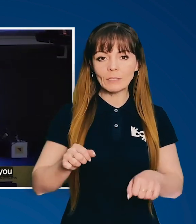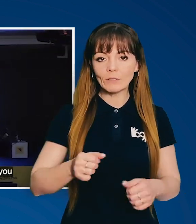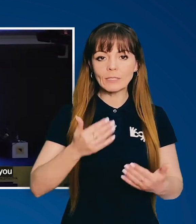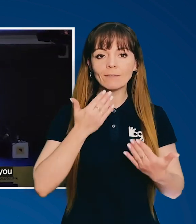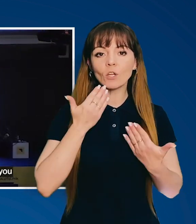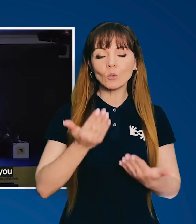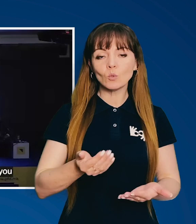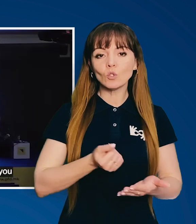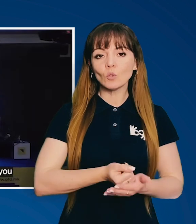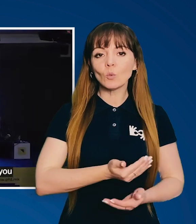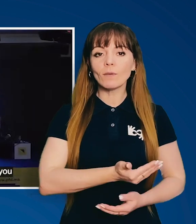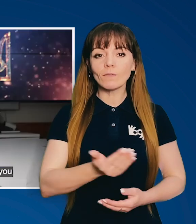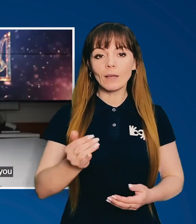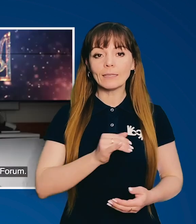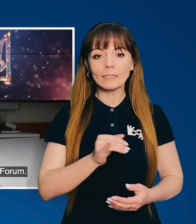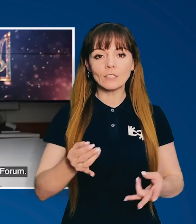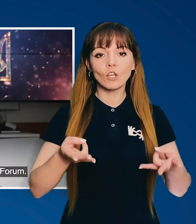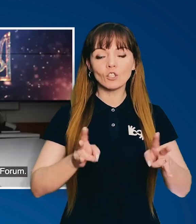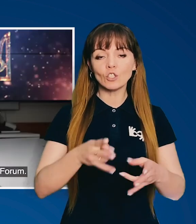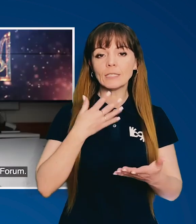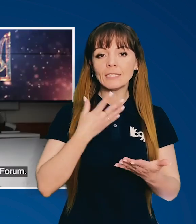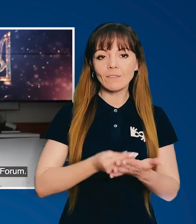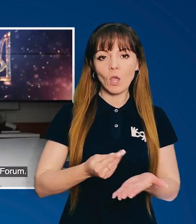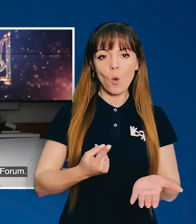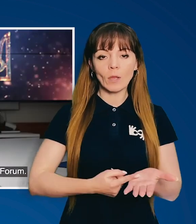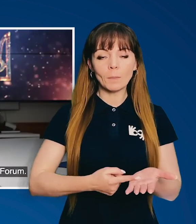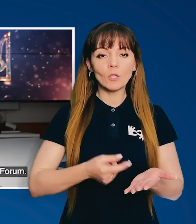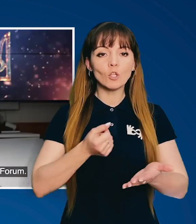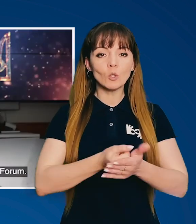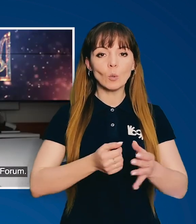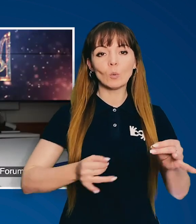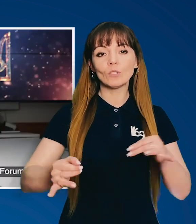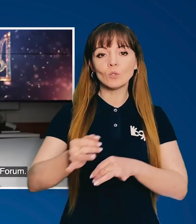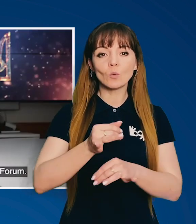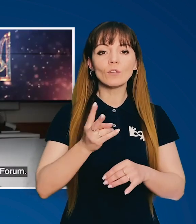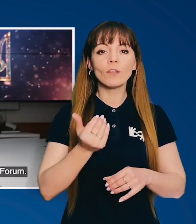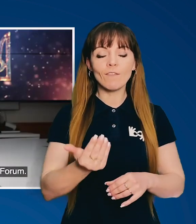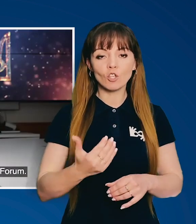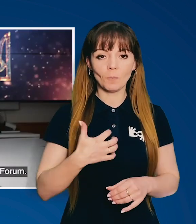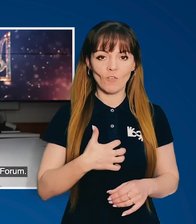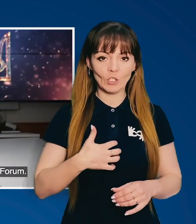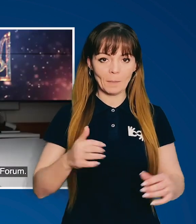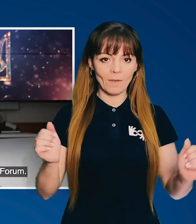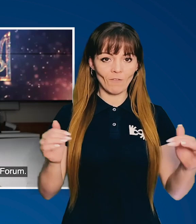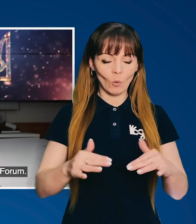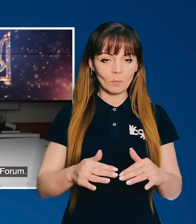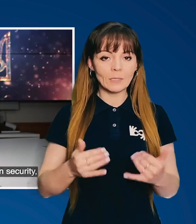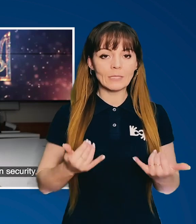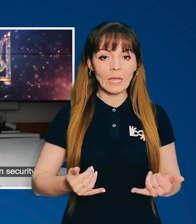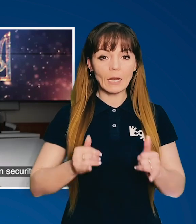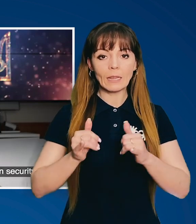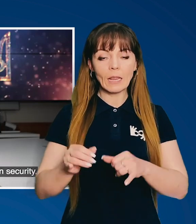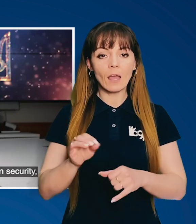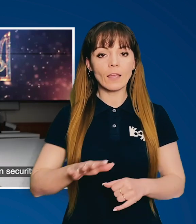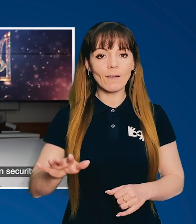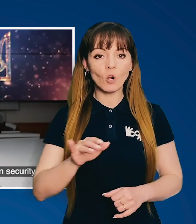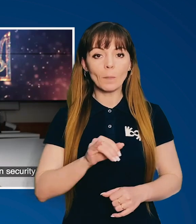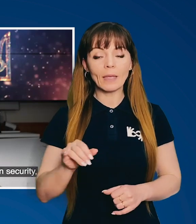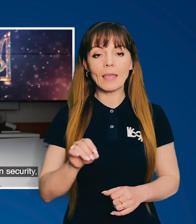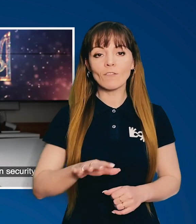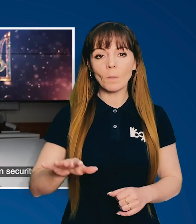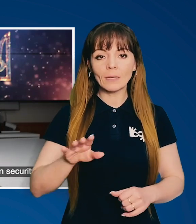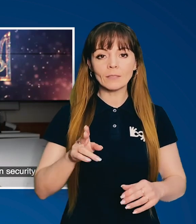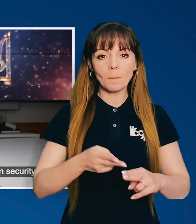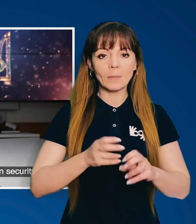вдячний можливості звернутися до вас і залишити свої аргументи до дискусії на вашому важливому форумі. Зараз для